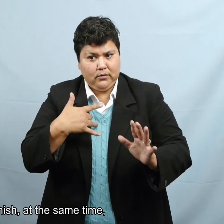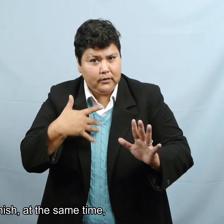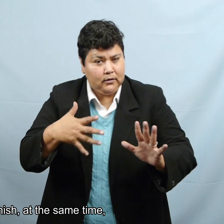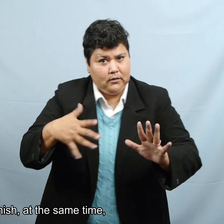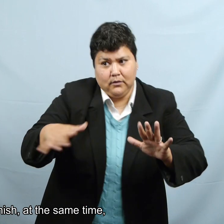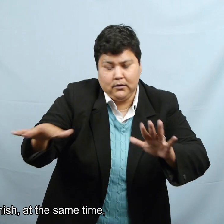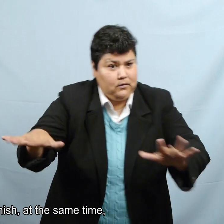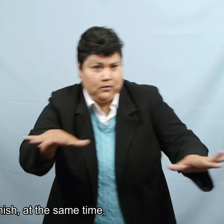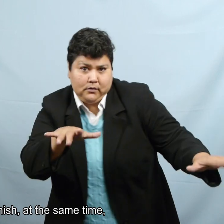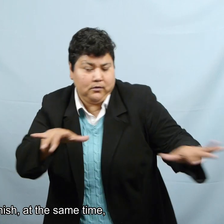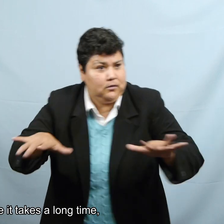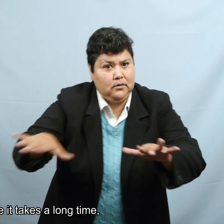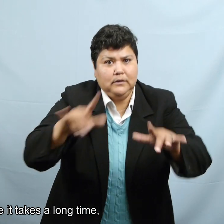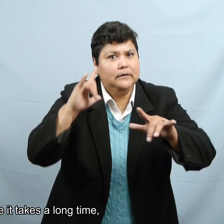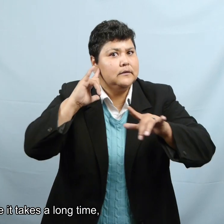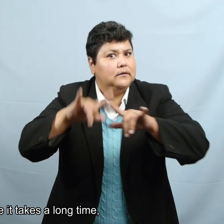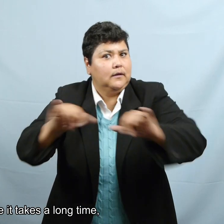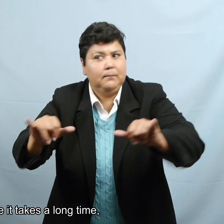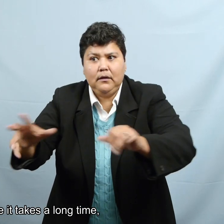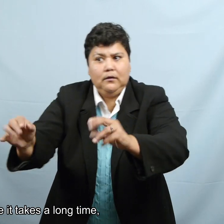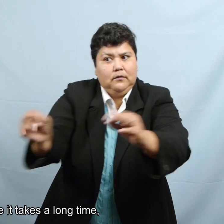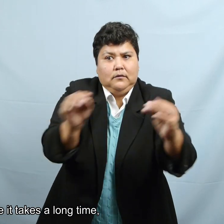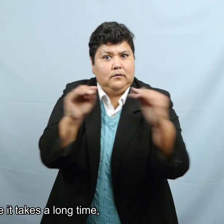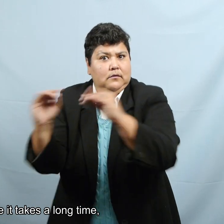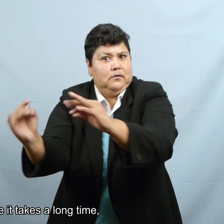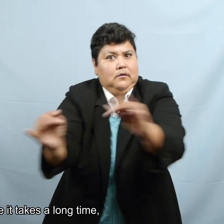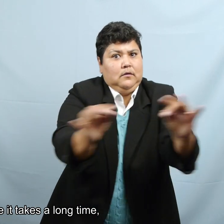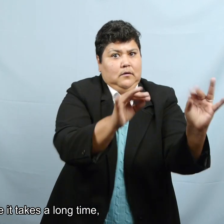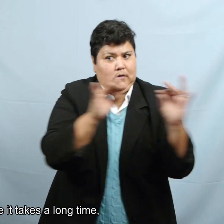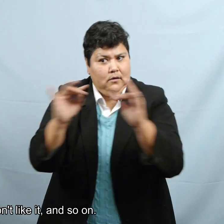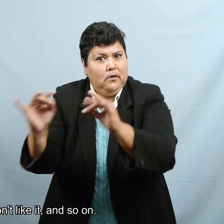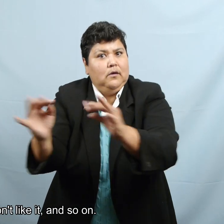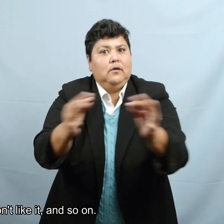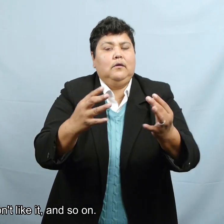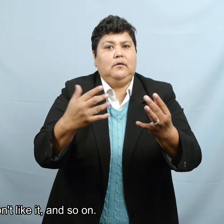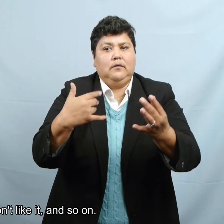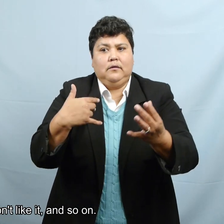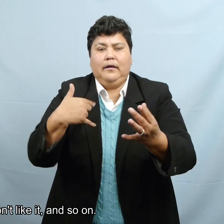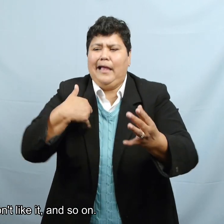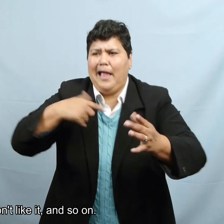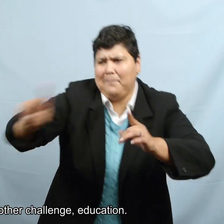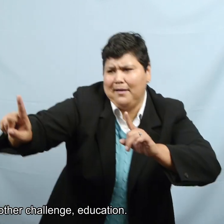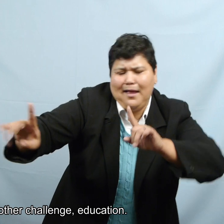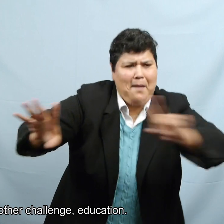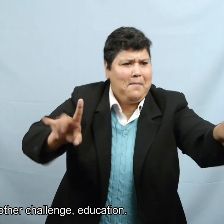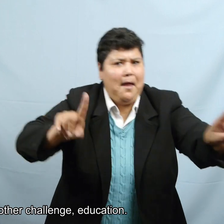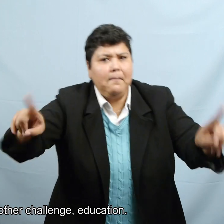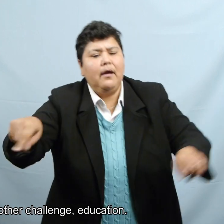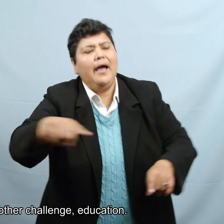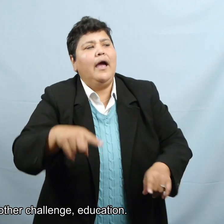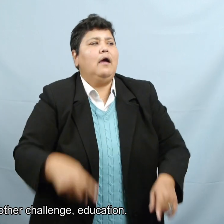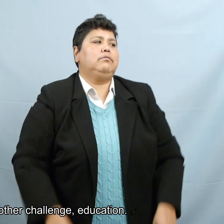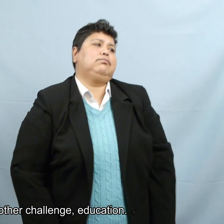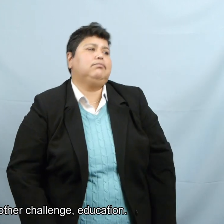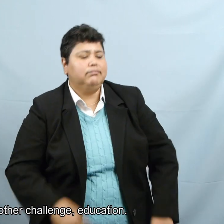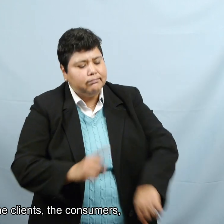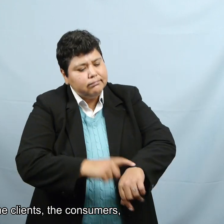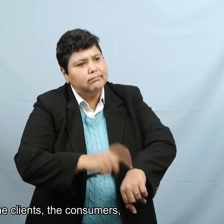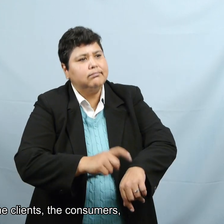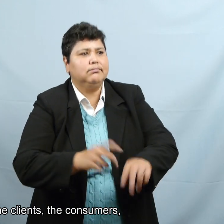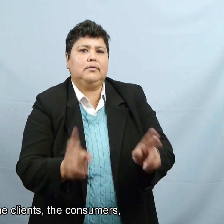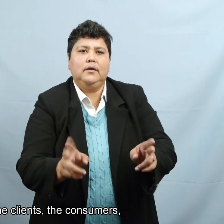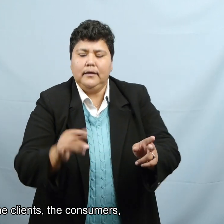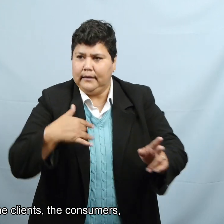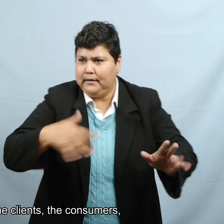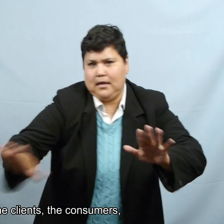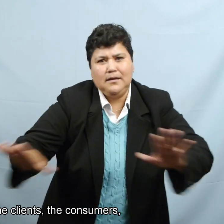y en español al mismo tiempo. Porque toma demasiado tiempo, no les gusta y así por el estilo. Eso es otro reto. La educación. Educar